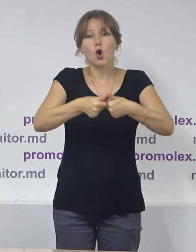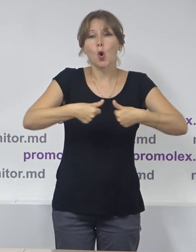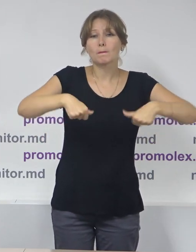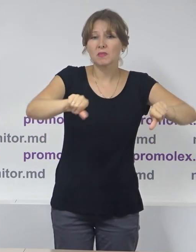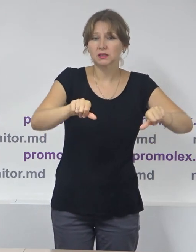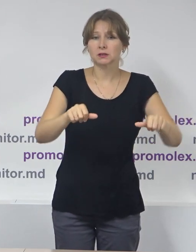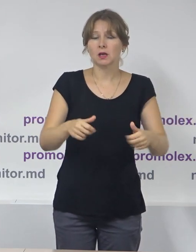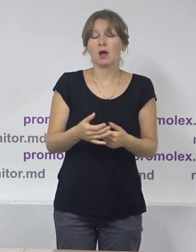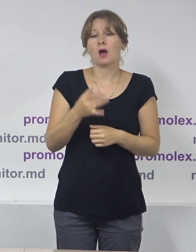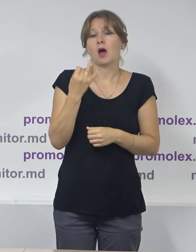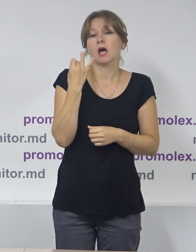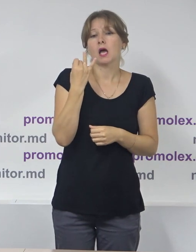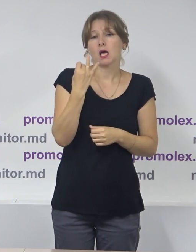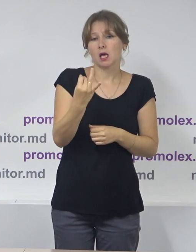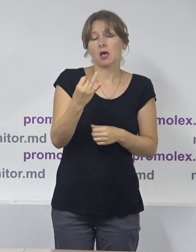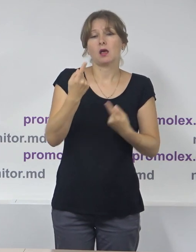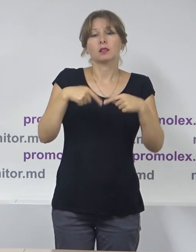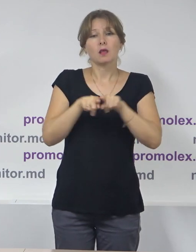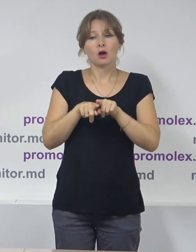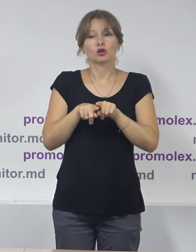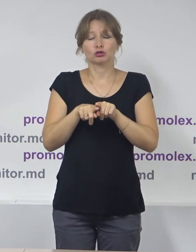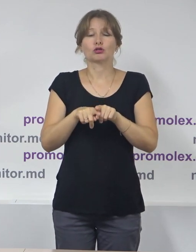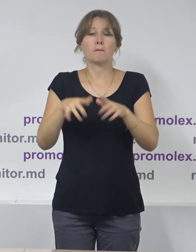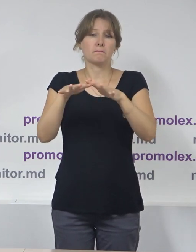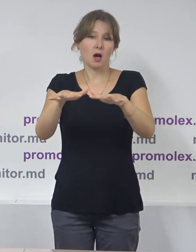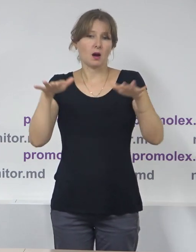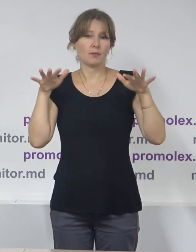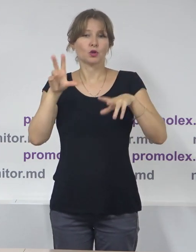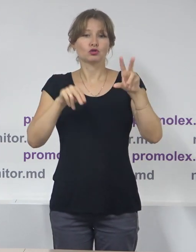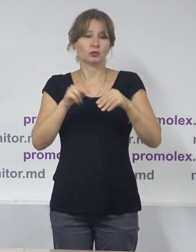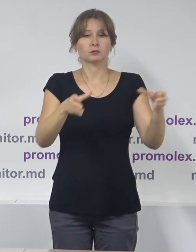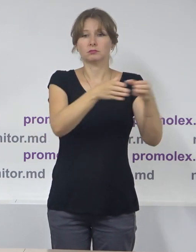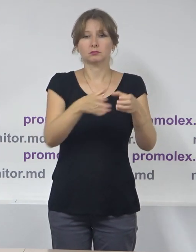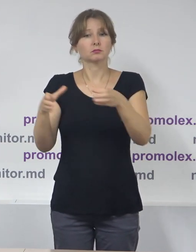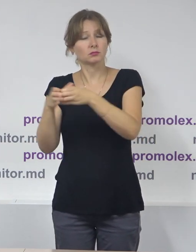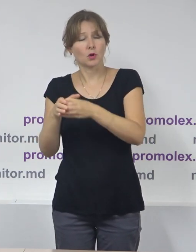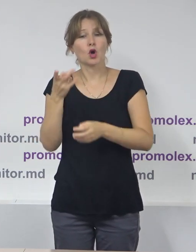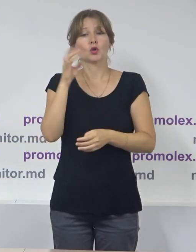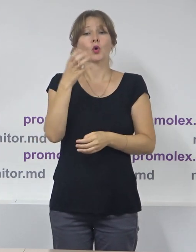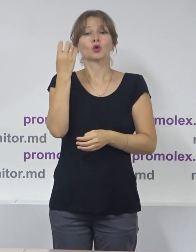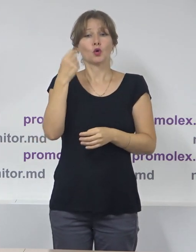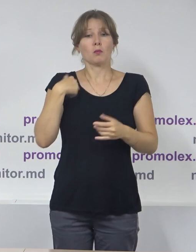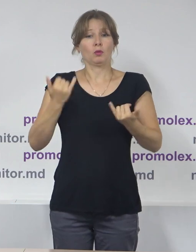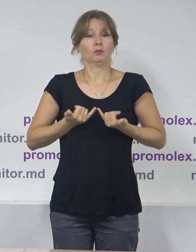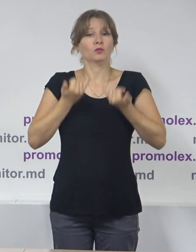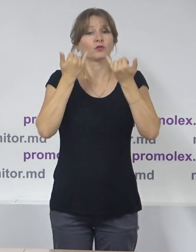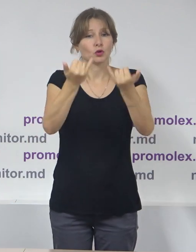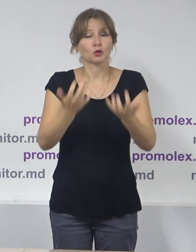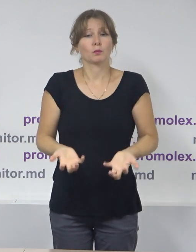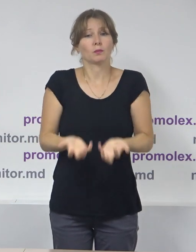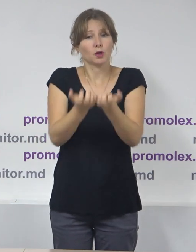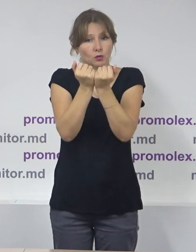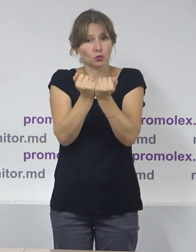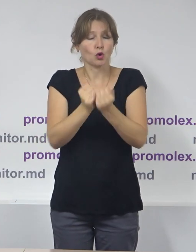cât și pe platforma parlamentară. Dar a oferit și suport logistic pentru organizarea evenimentelor publice